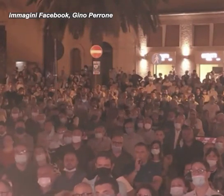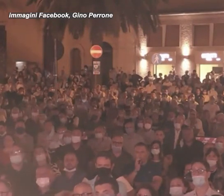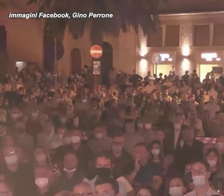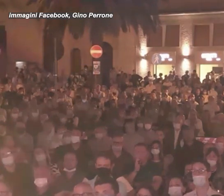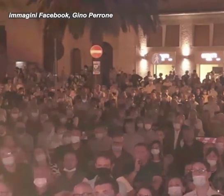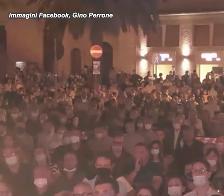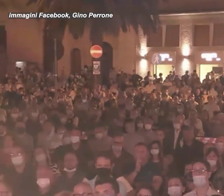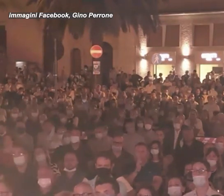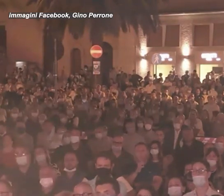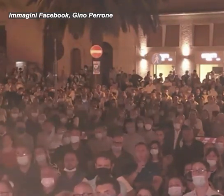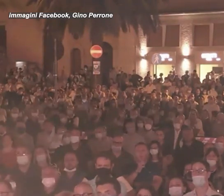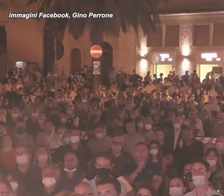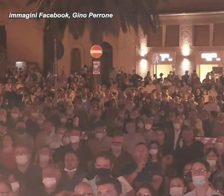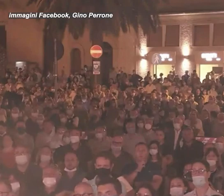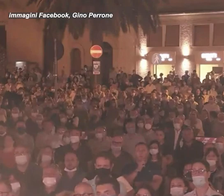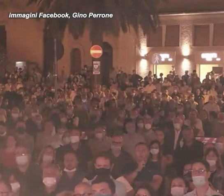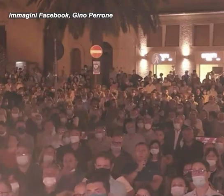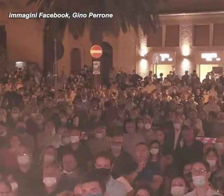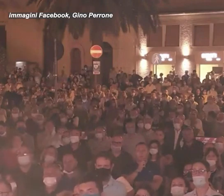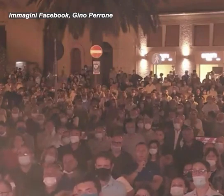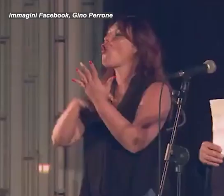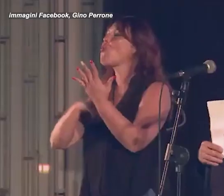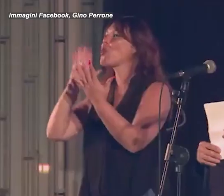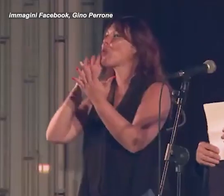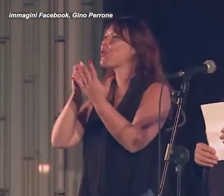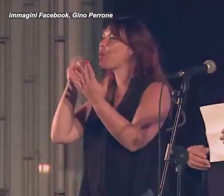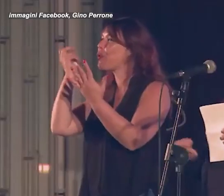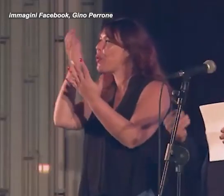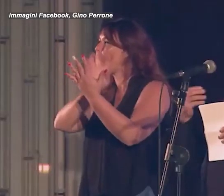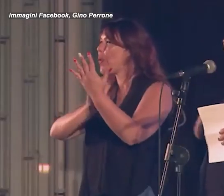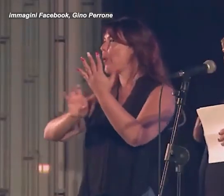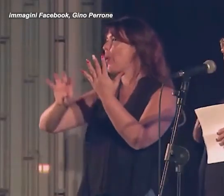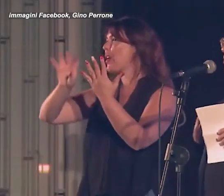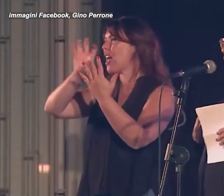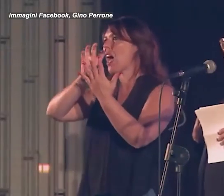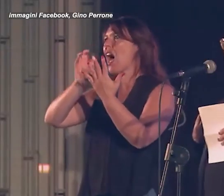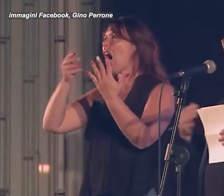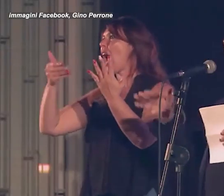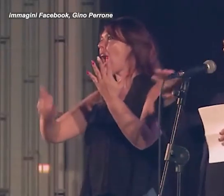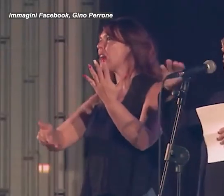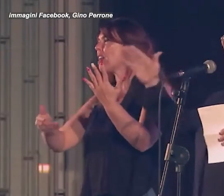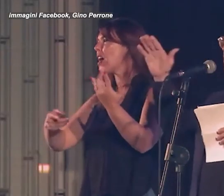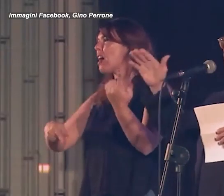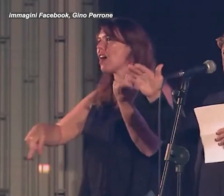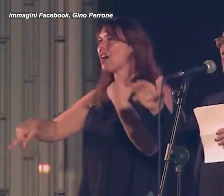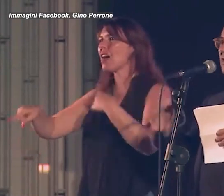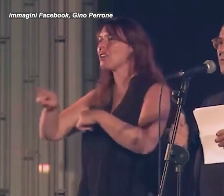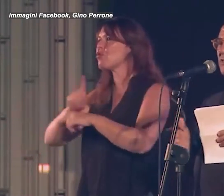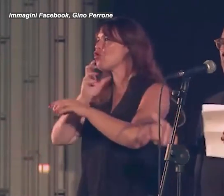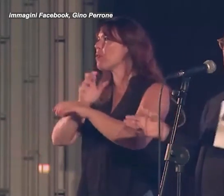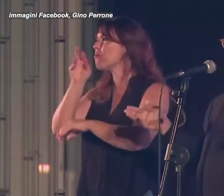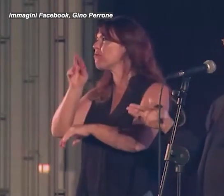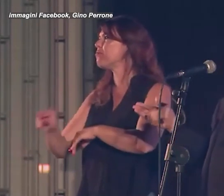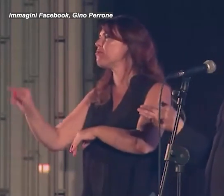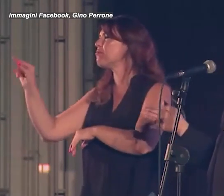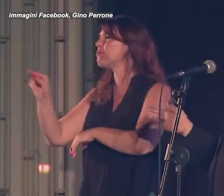lo stemma del comune di Corato con i fiori, adesso lo stemma ce l'hanno fatto a noi che ci hanno annullato il cimitero.